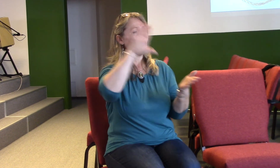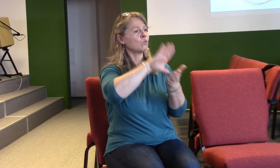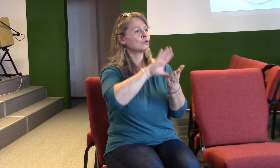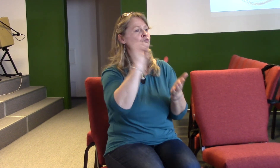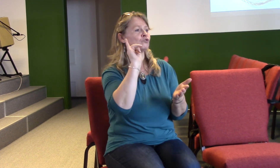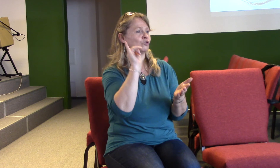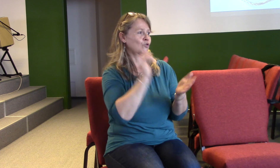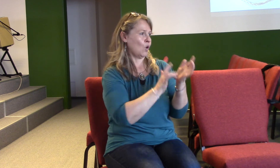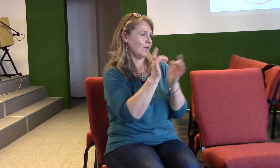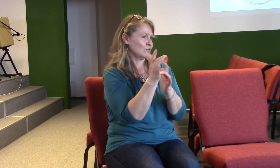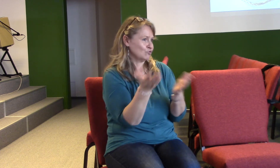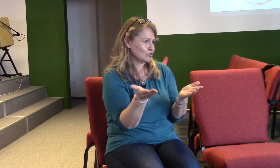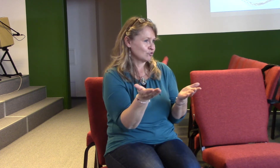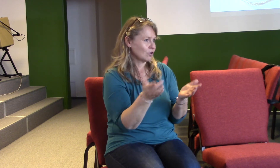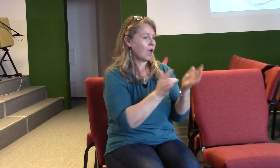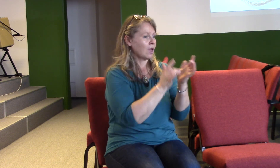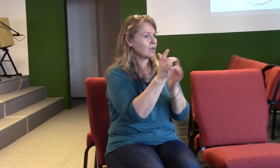přišel představit svého Otce.